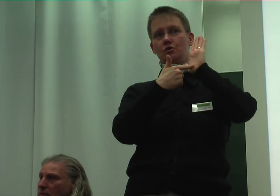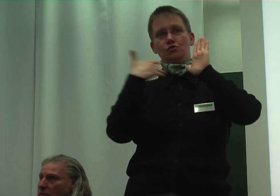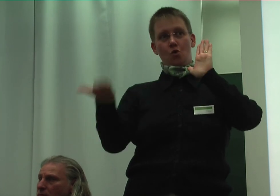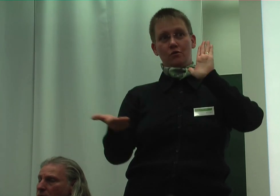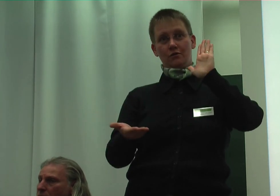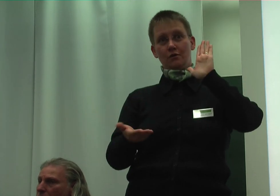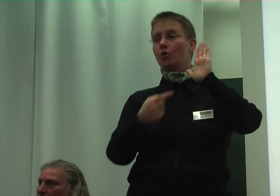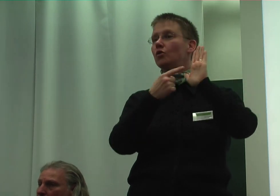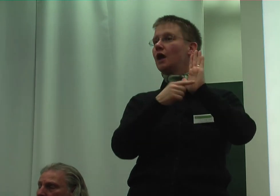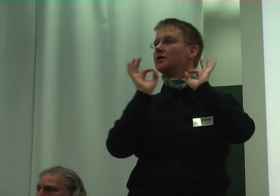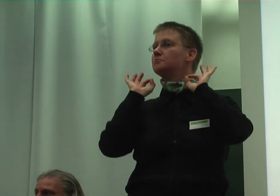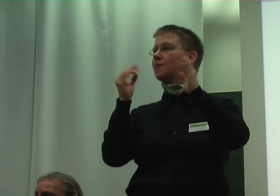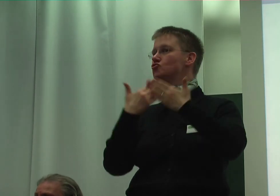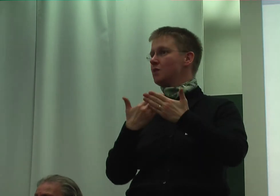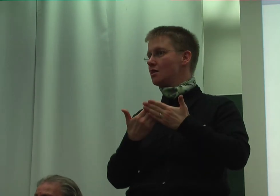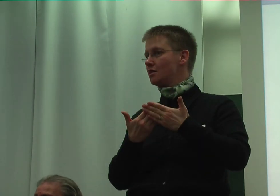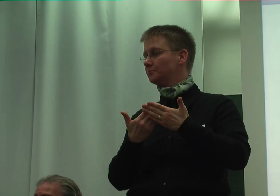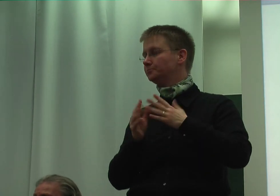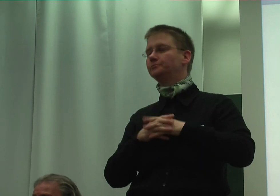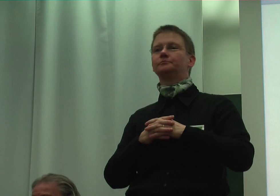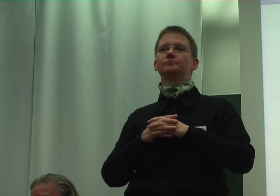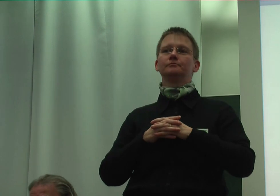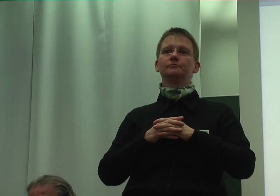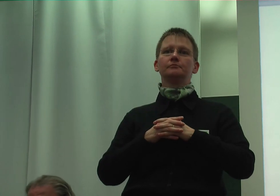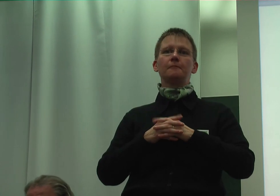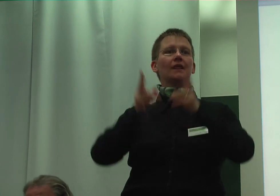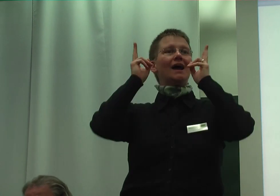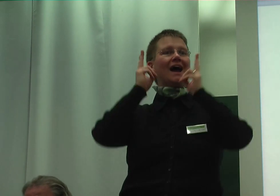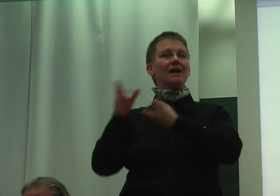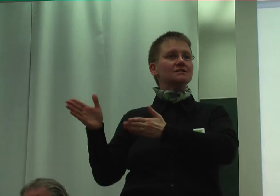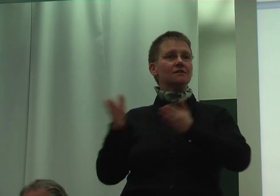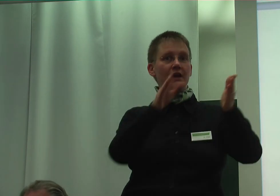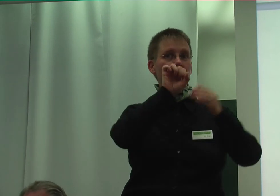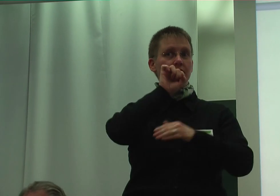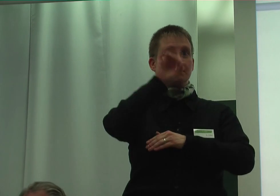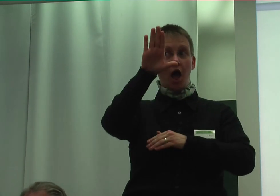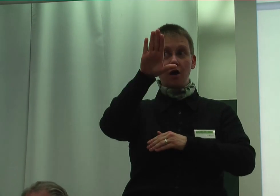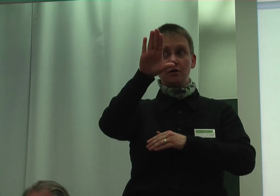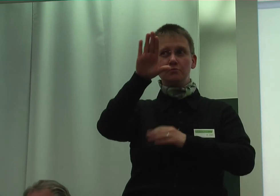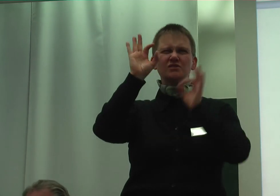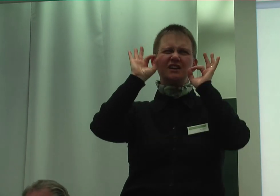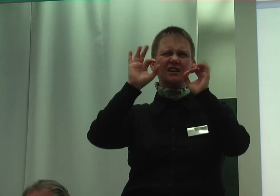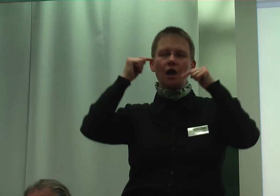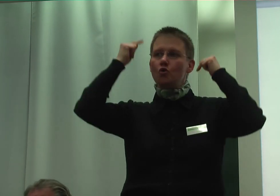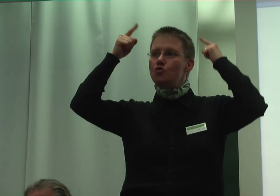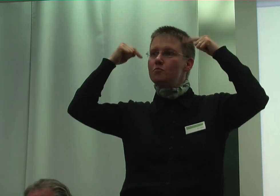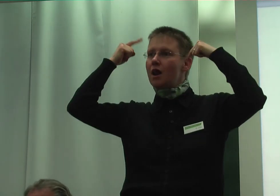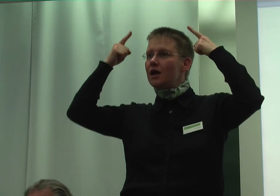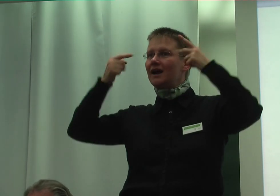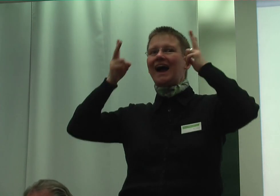konkreten Fall eines Rechtswegsklage muss dann schon genau überlegt werden, welche Restgrundlagen